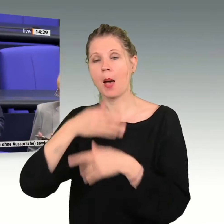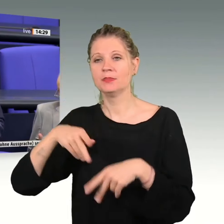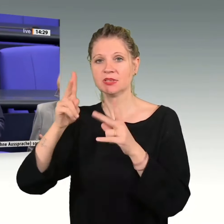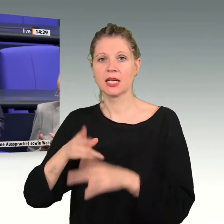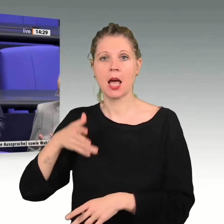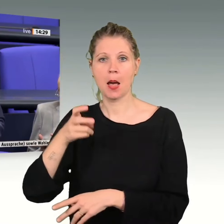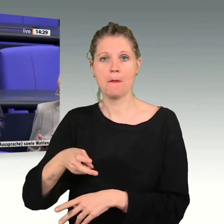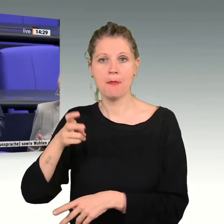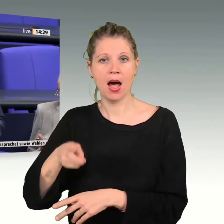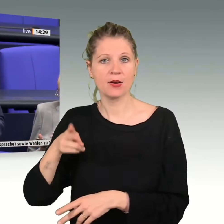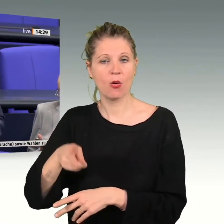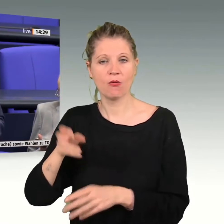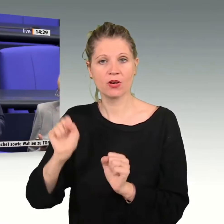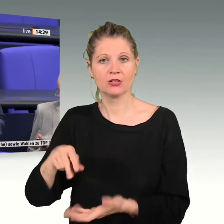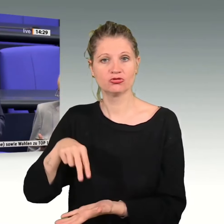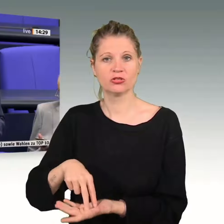auf, meine Damen und Herren.